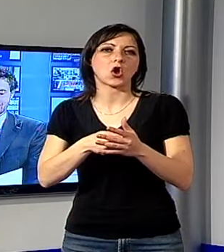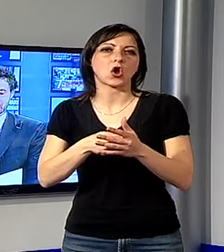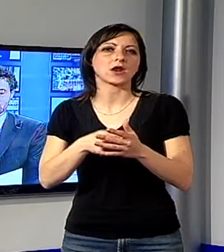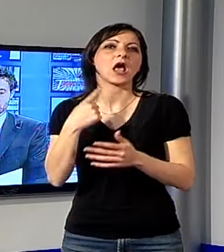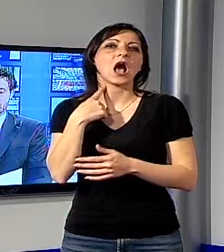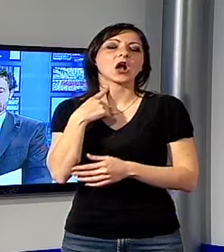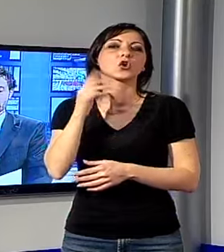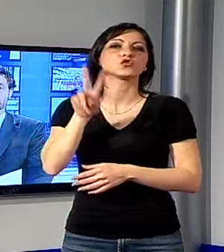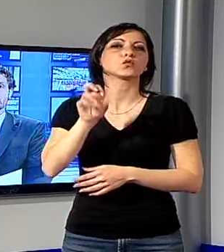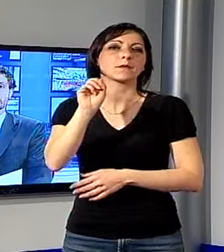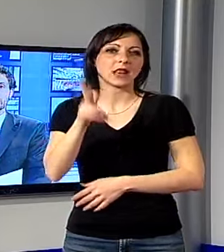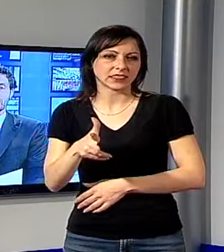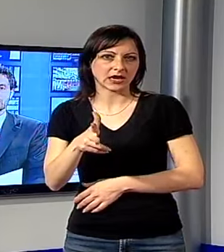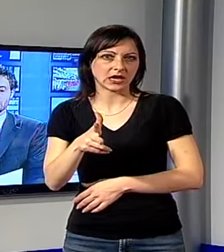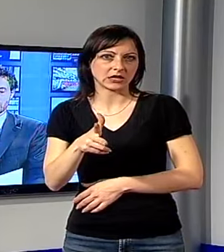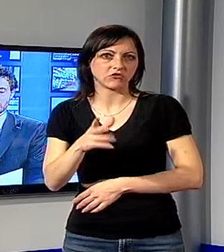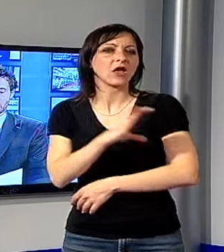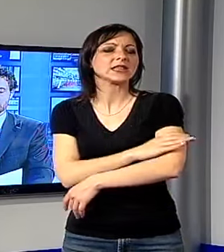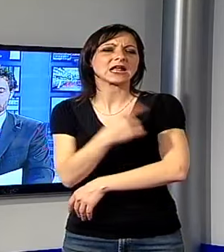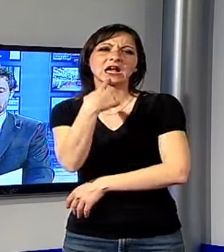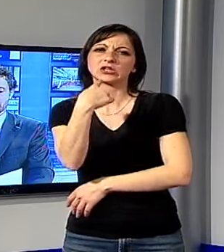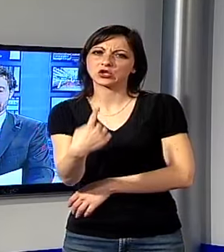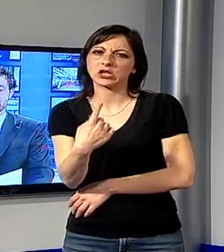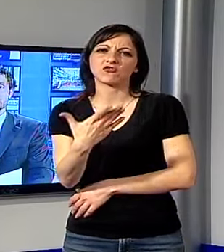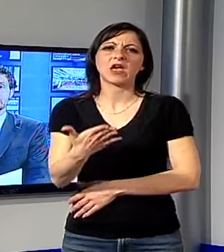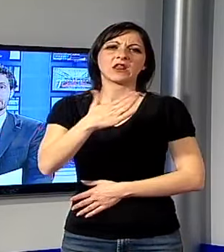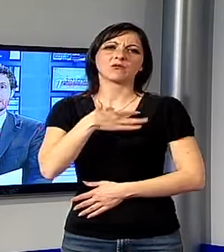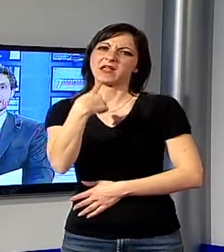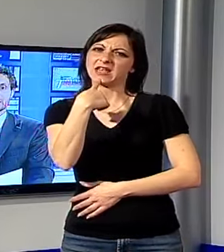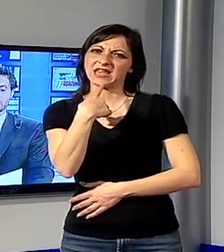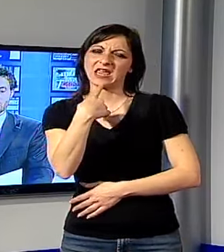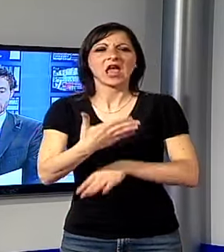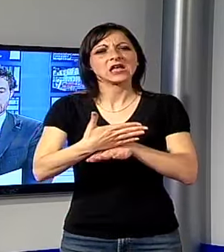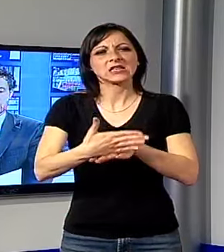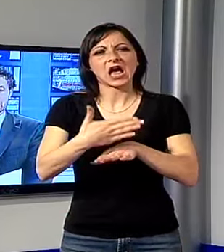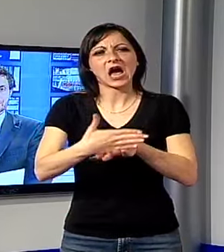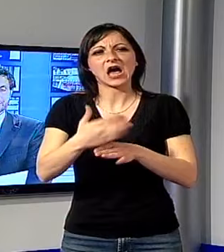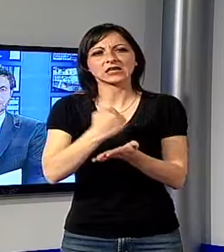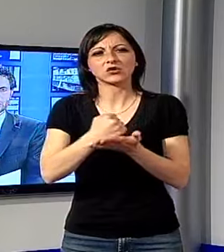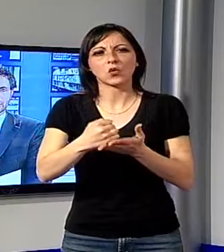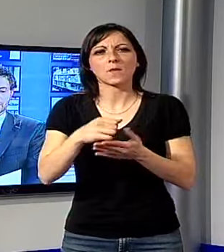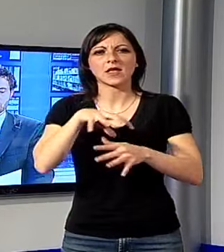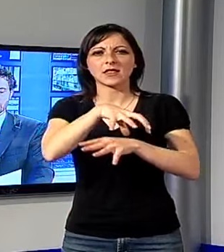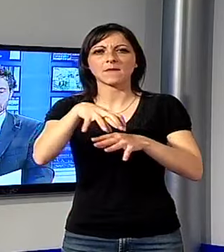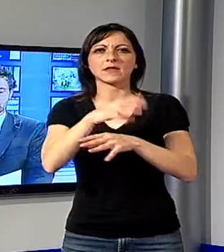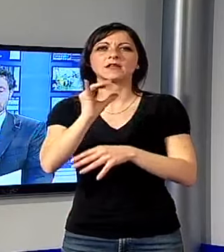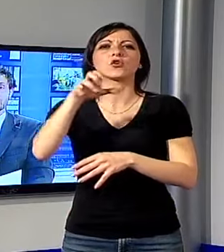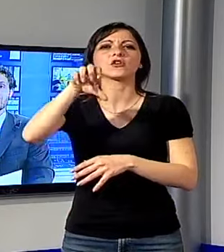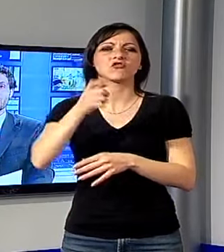'agosto del 2013. Secondo il sindacato sarebbe imputabile ai continui ritardi con cui gli amministratori della